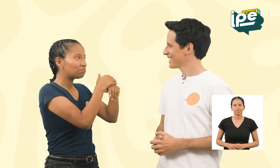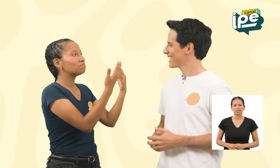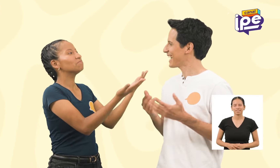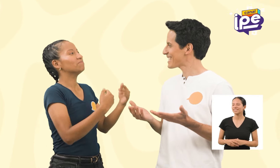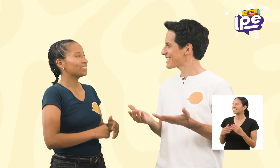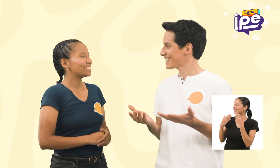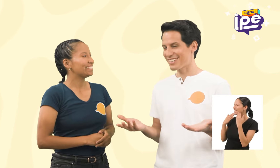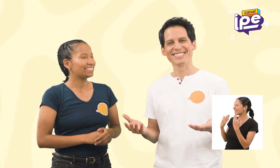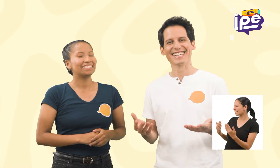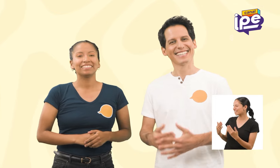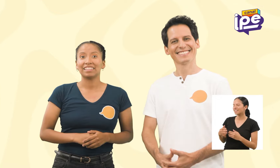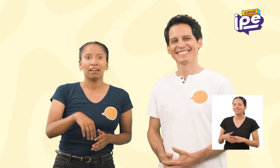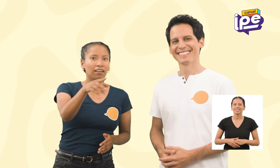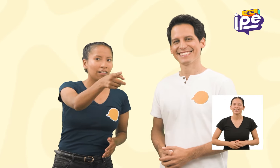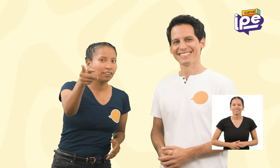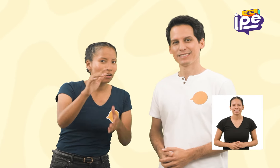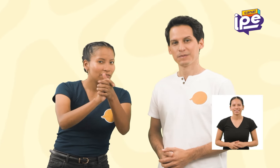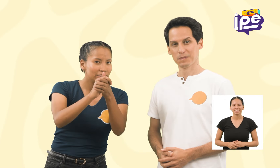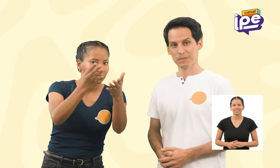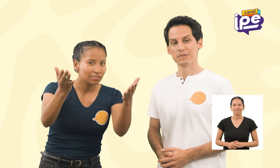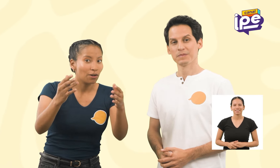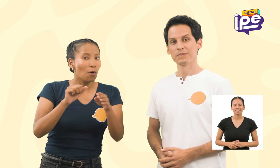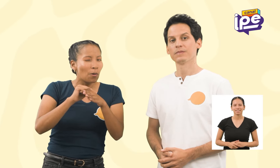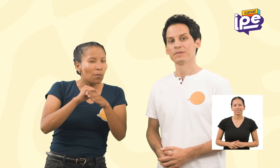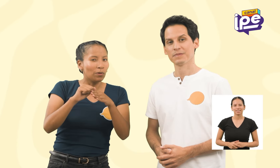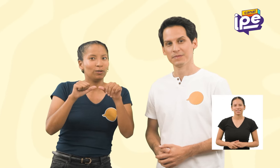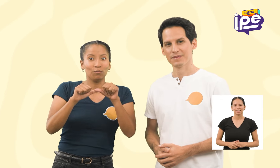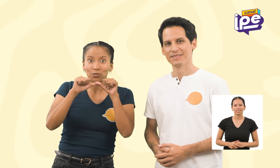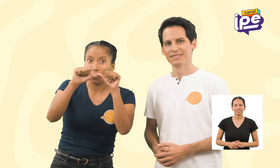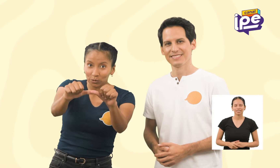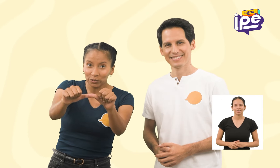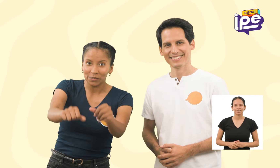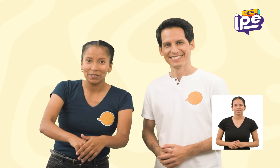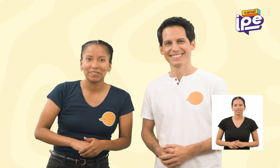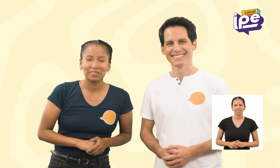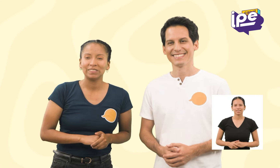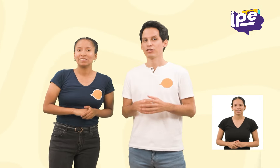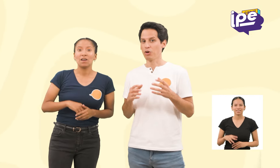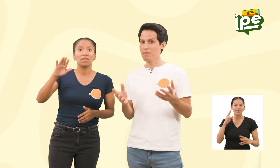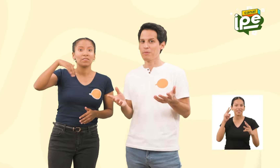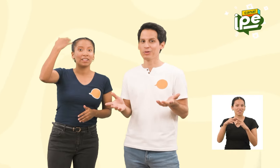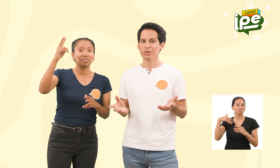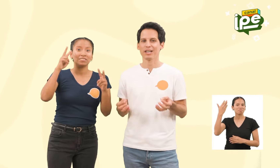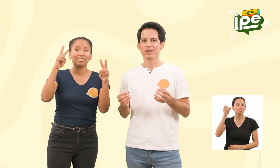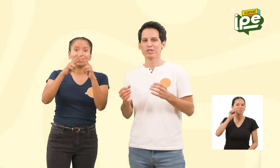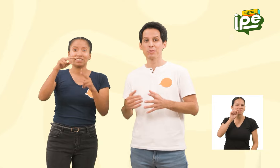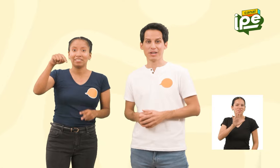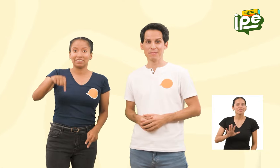Gracias, Ana Rosa. Bueno, amigos. A seguir practicando. Nos vemos pronto en nuestro programa